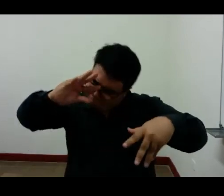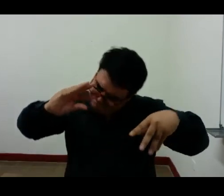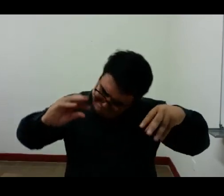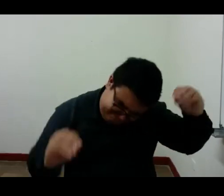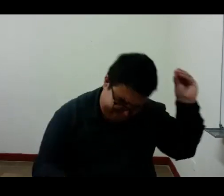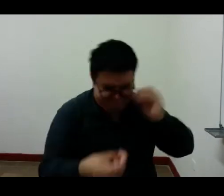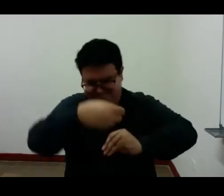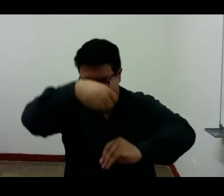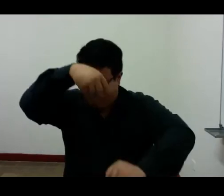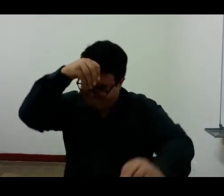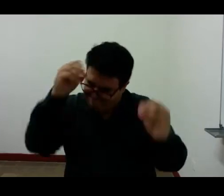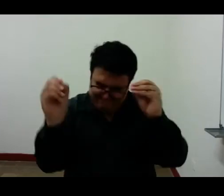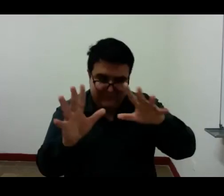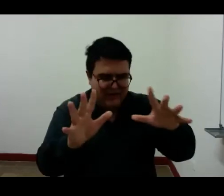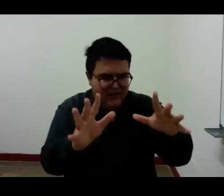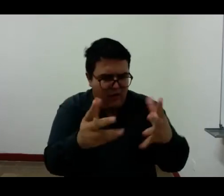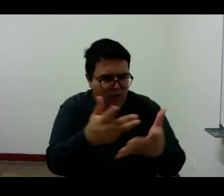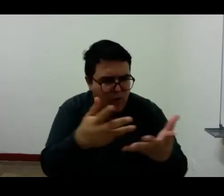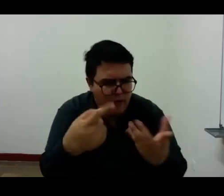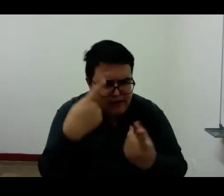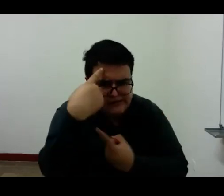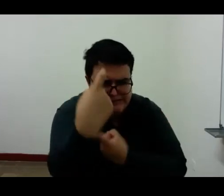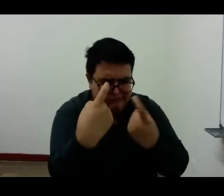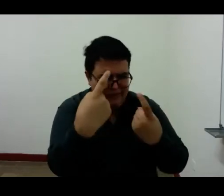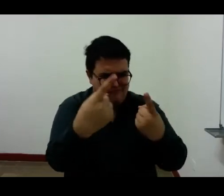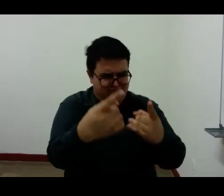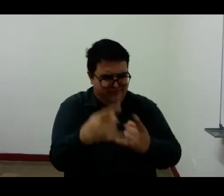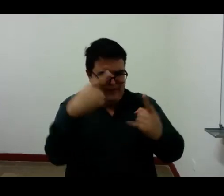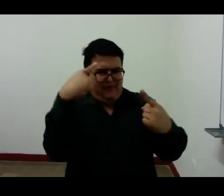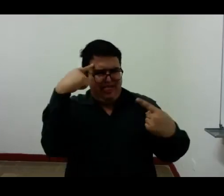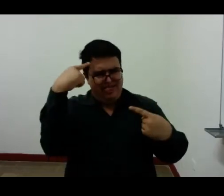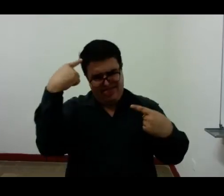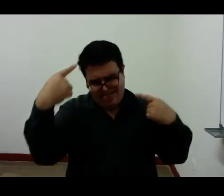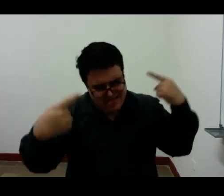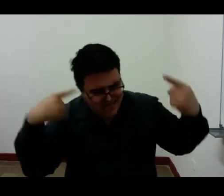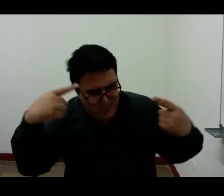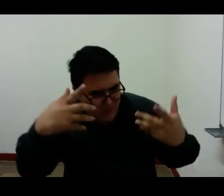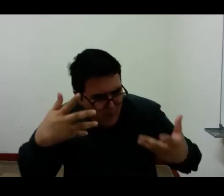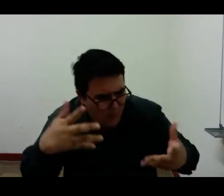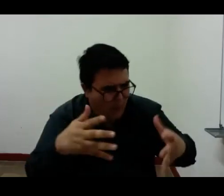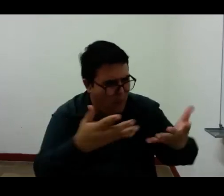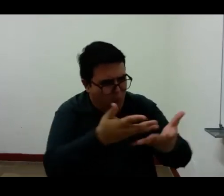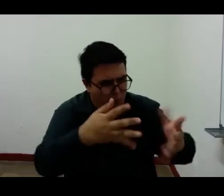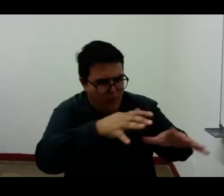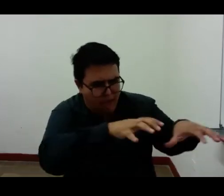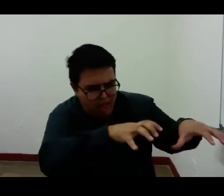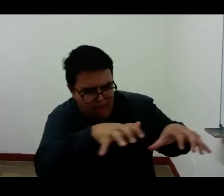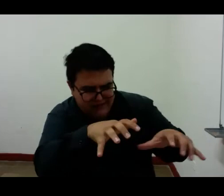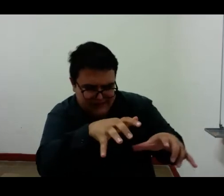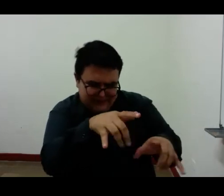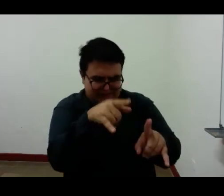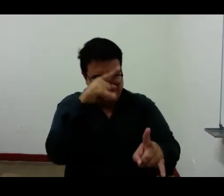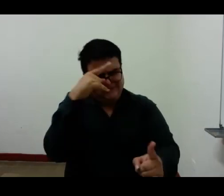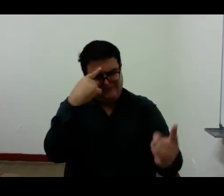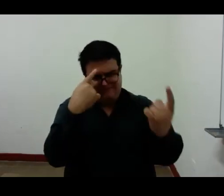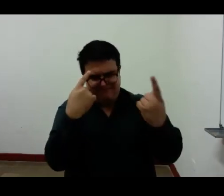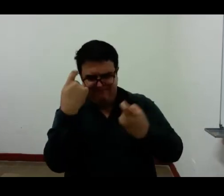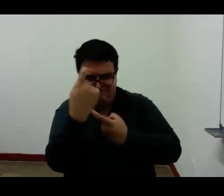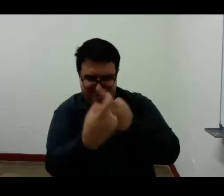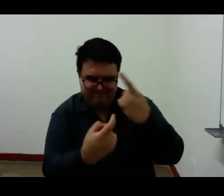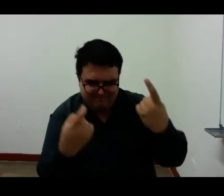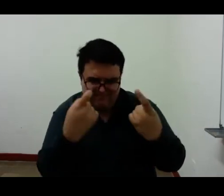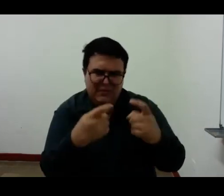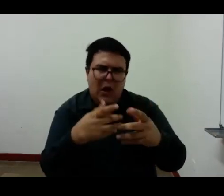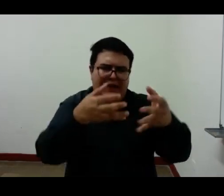quitarse el vestido de la cultura que nos impide ver a las cosas desnudar a las palabras